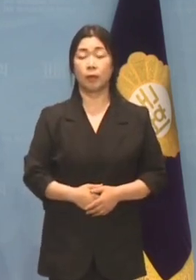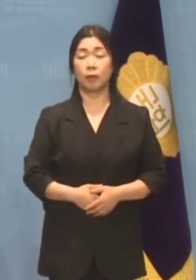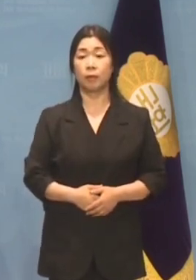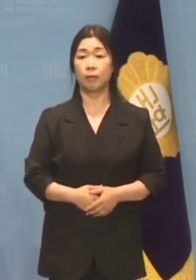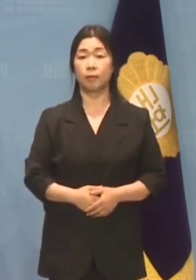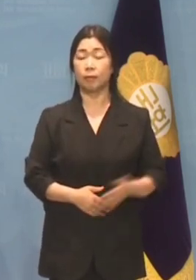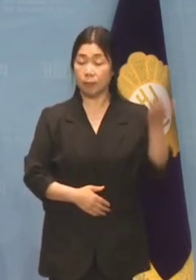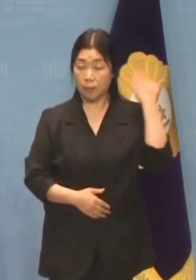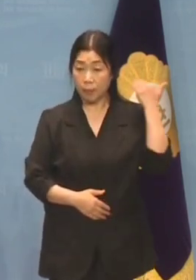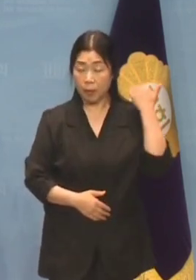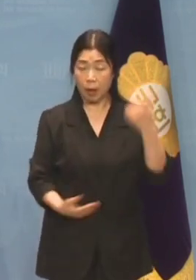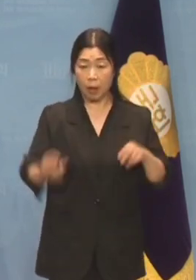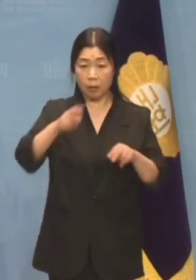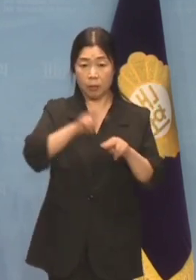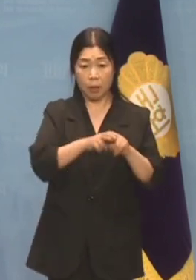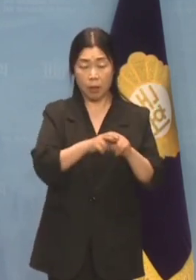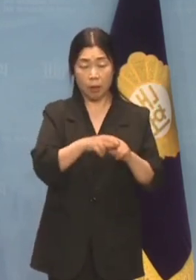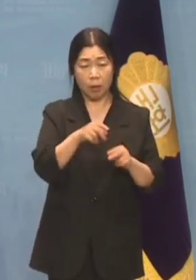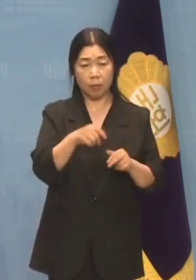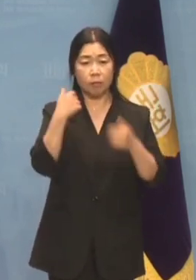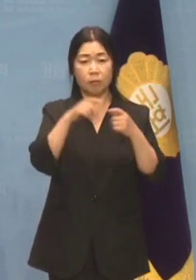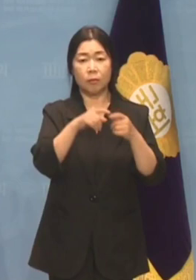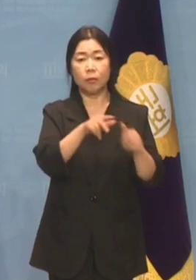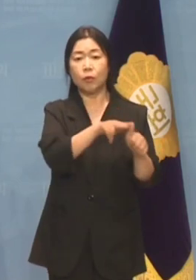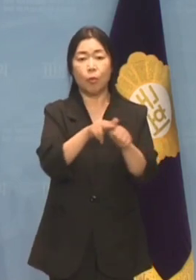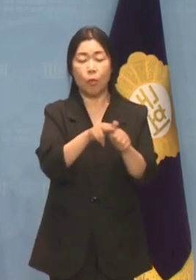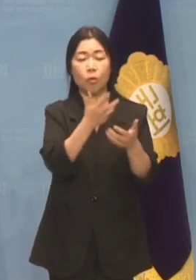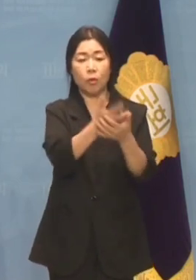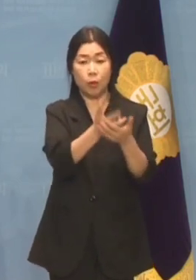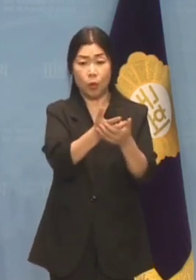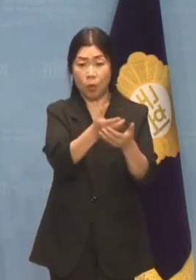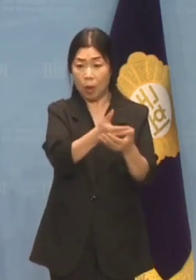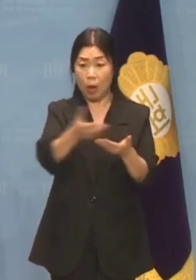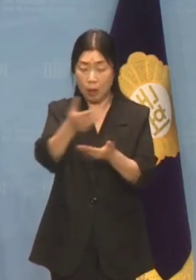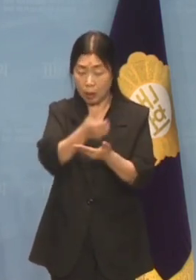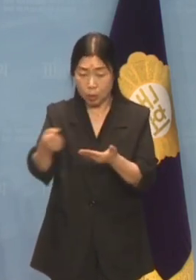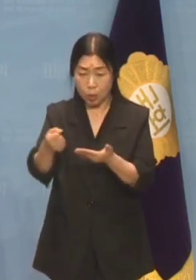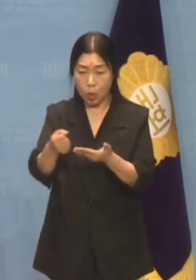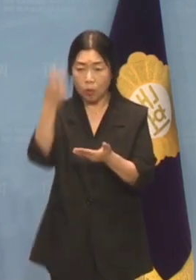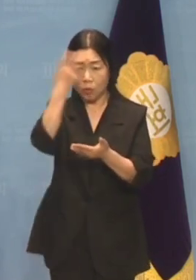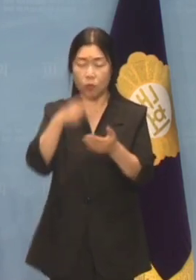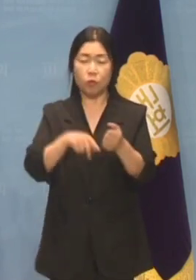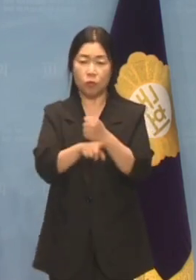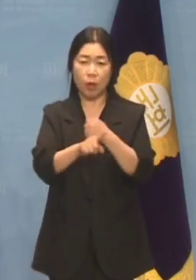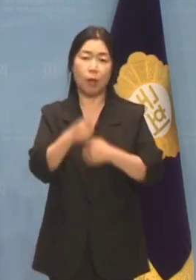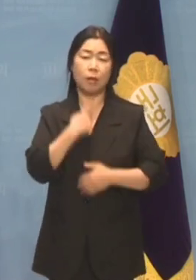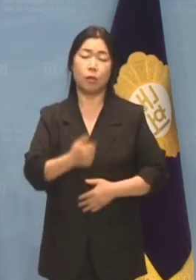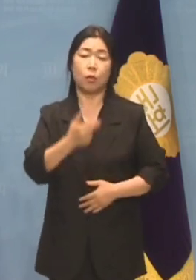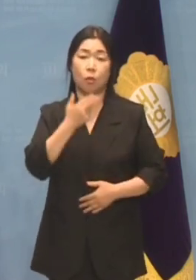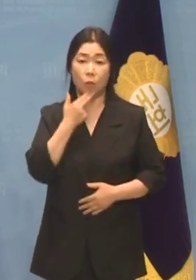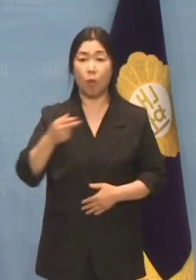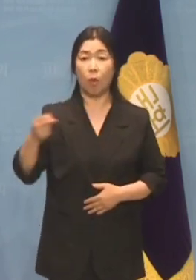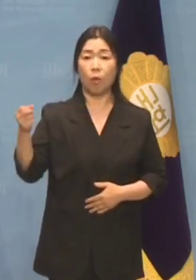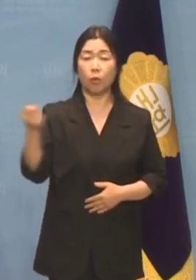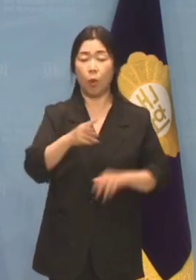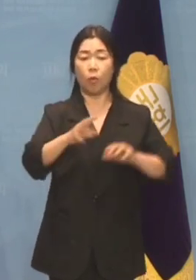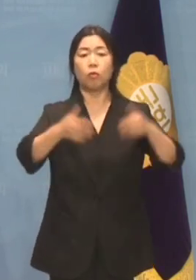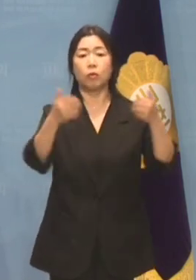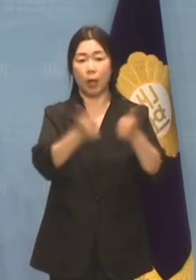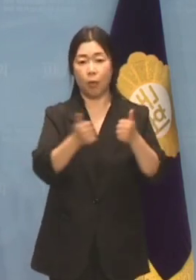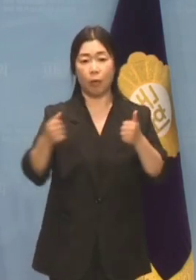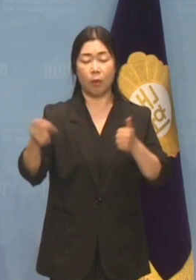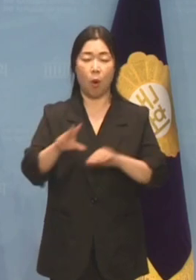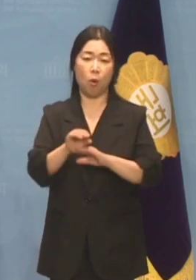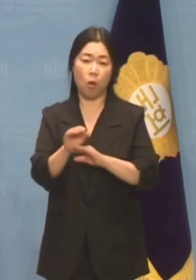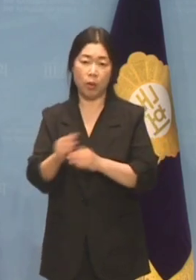과거에 인사청문자료 유출을 이유로 수사를 벌였던 기억은 없습니다. 더욱이 국회의원과